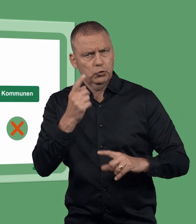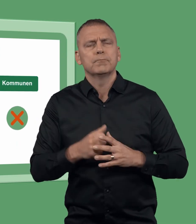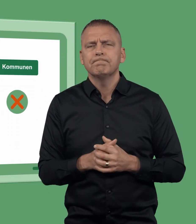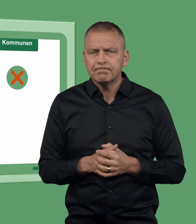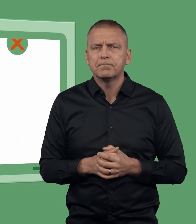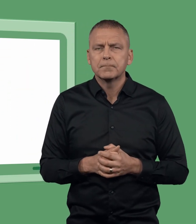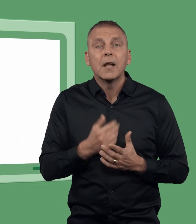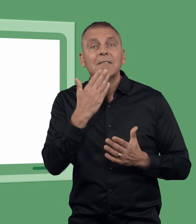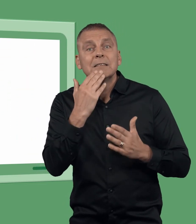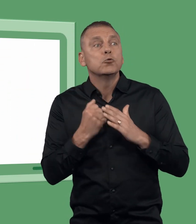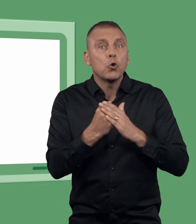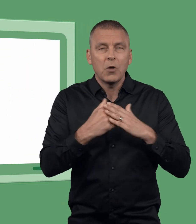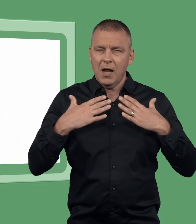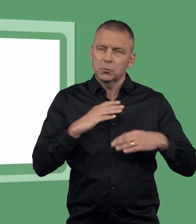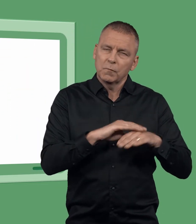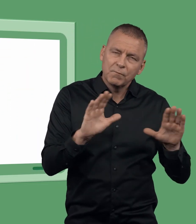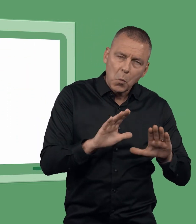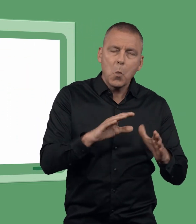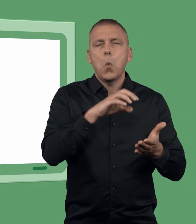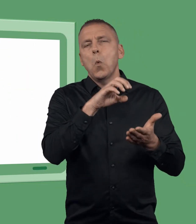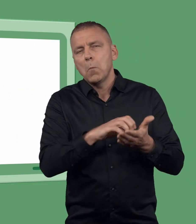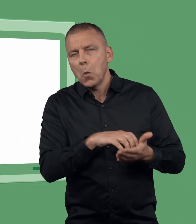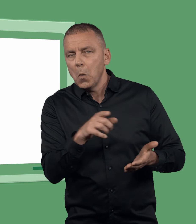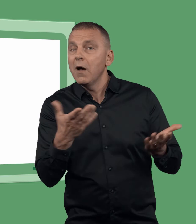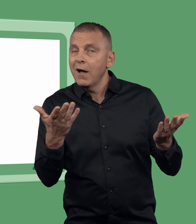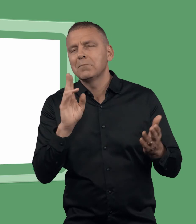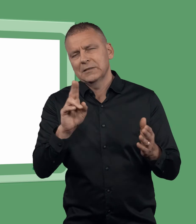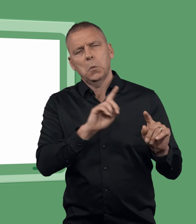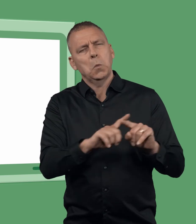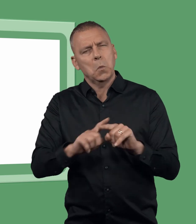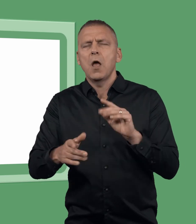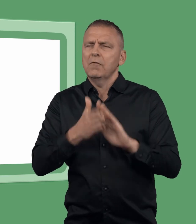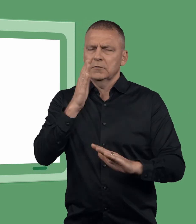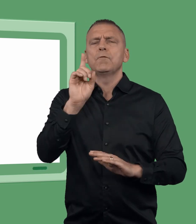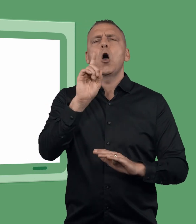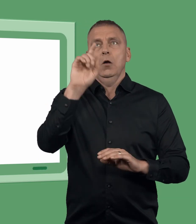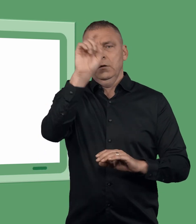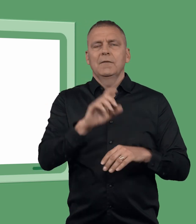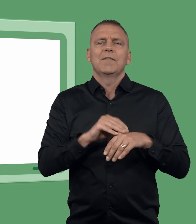Vad du kan få för stöd från hälso- och sjukvården eller kommunen kan skilja sig åt beroende på var du bor.